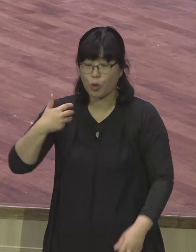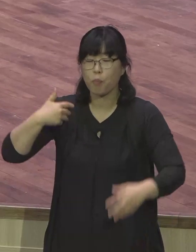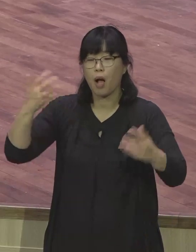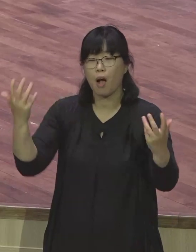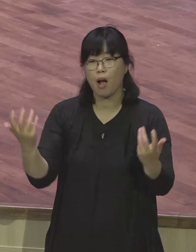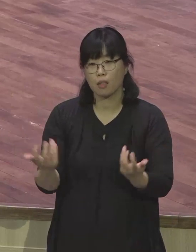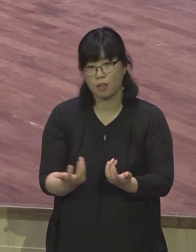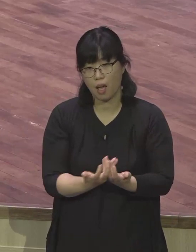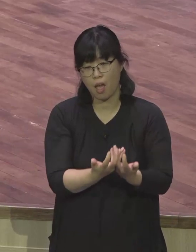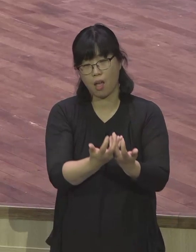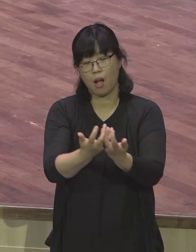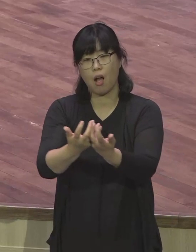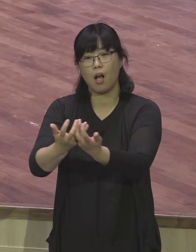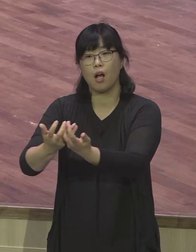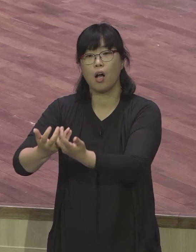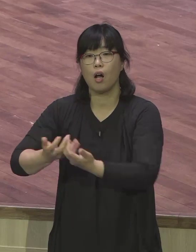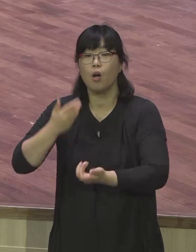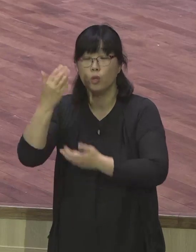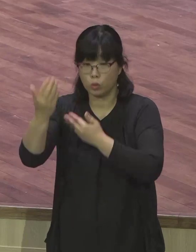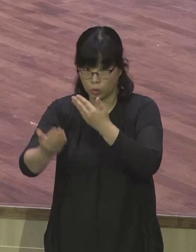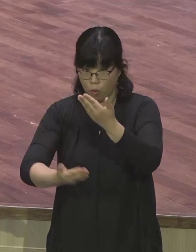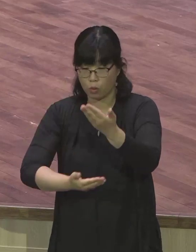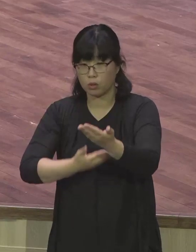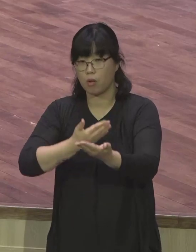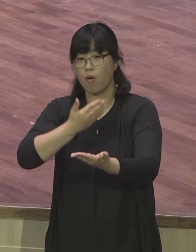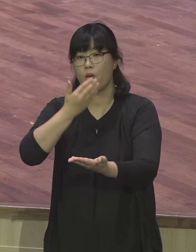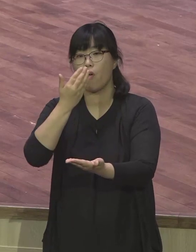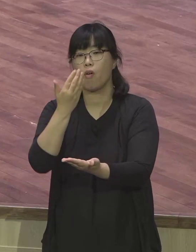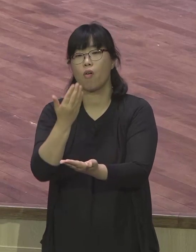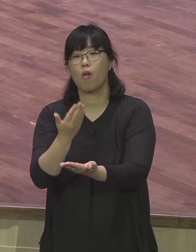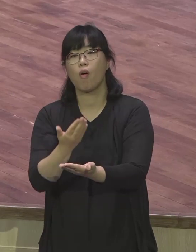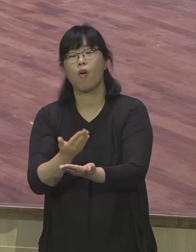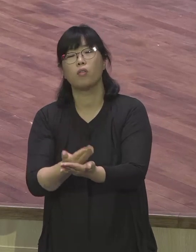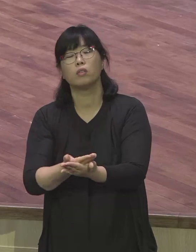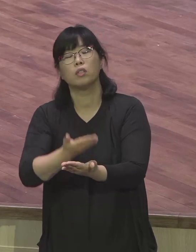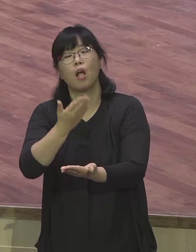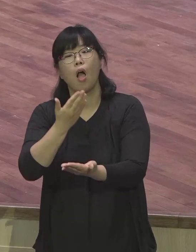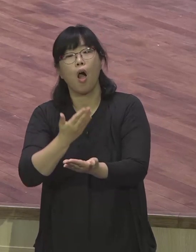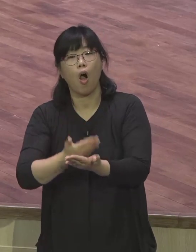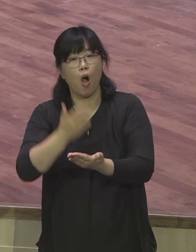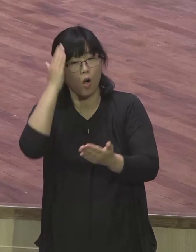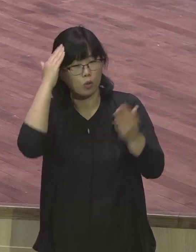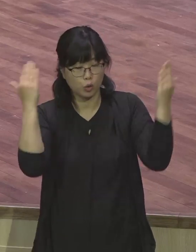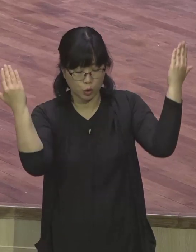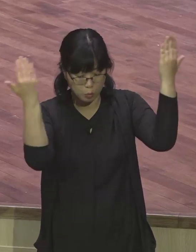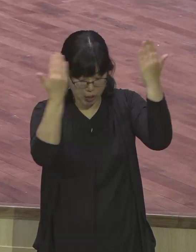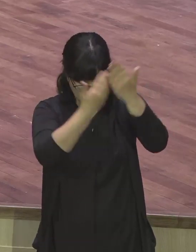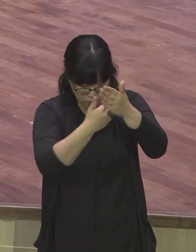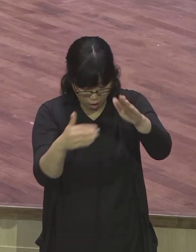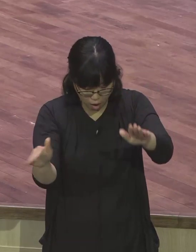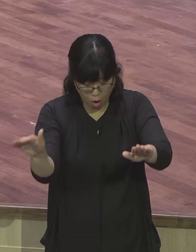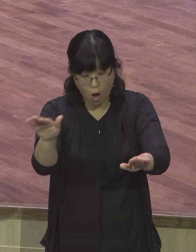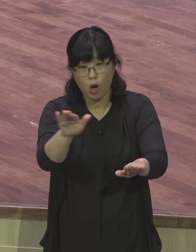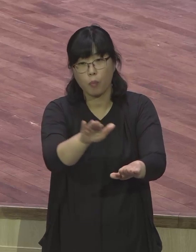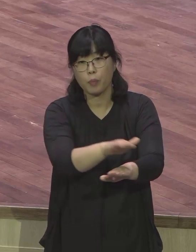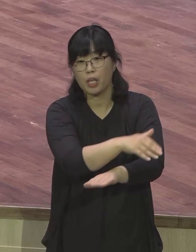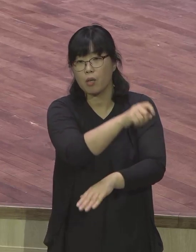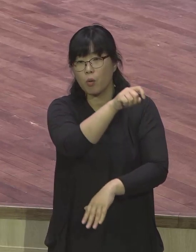빛이 여장 살리고 우리의 빛이